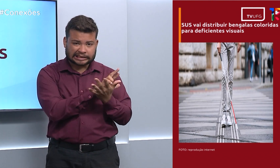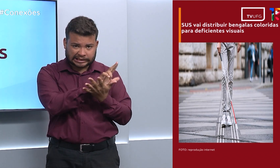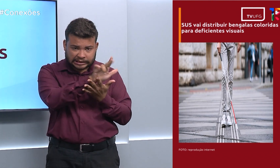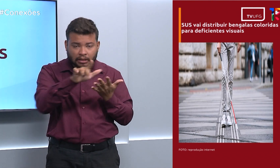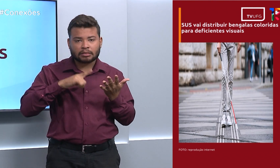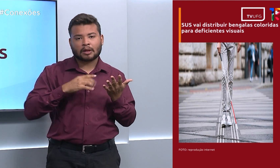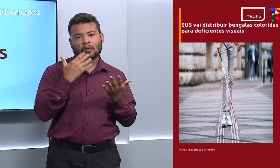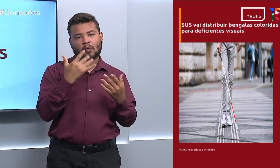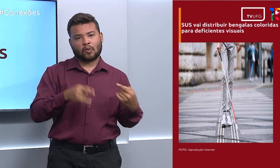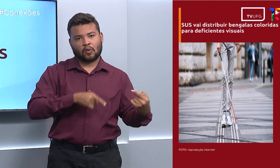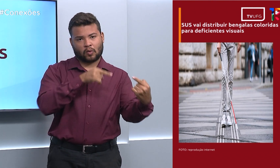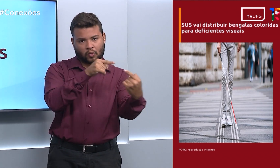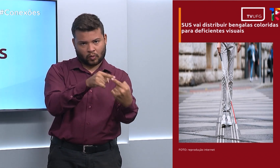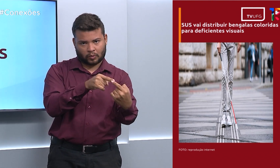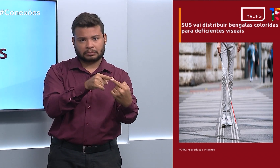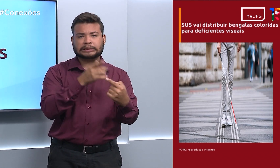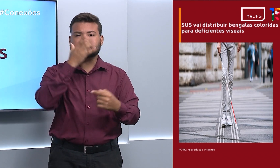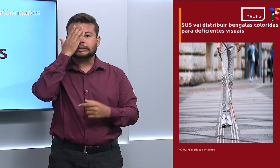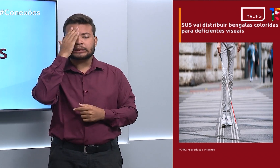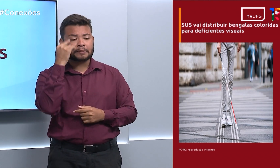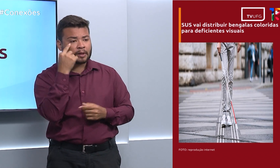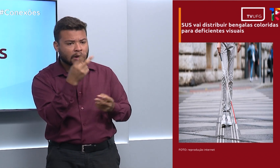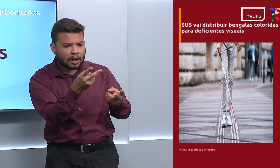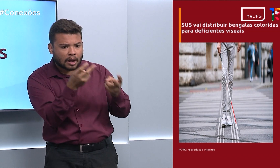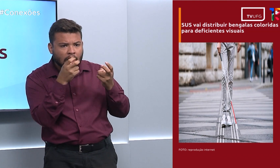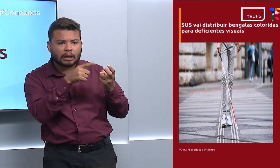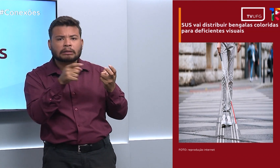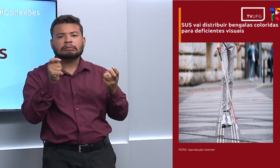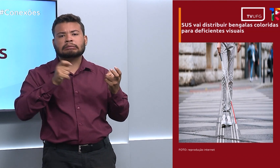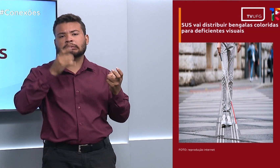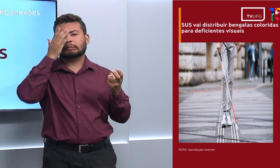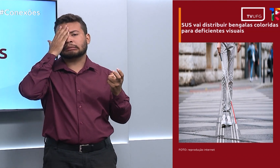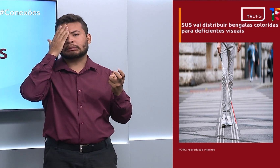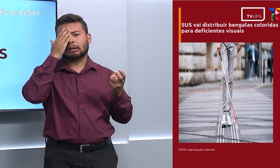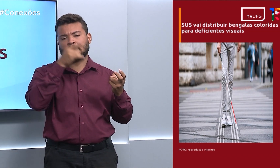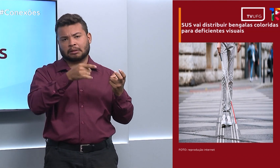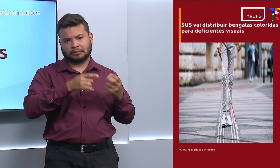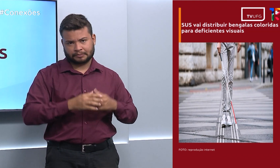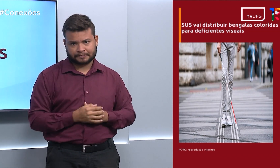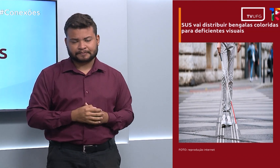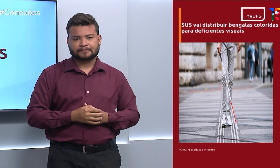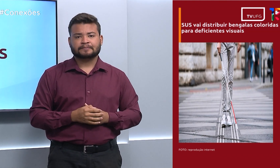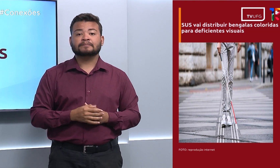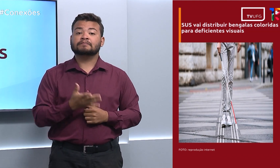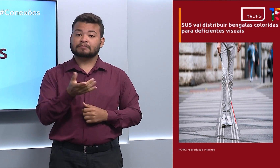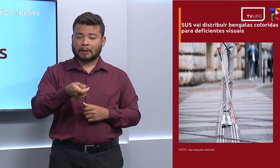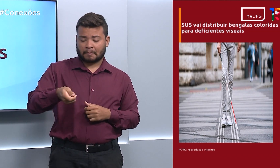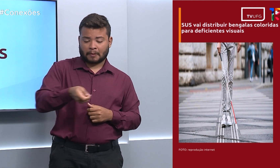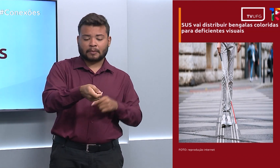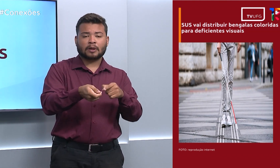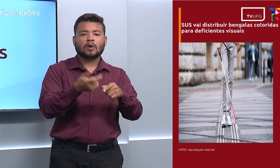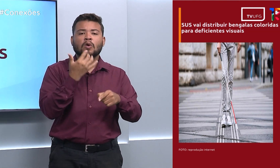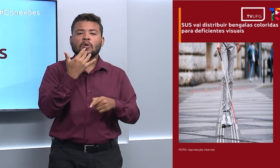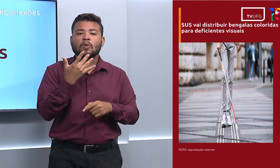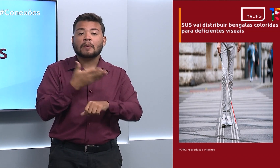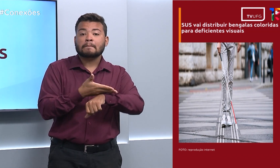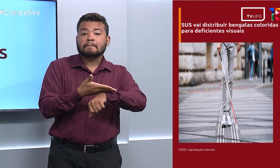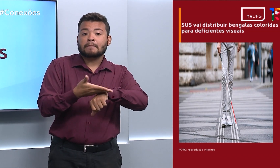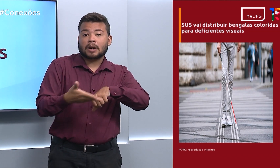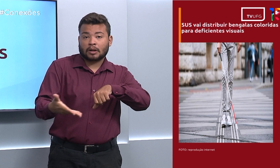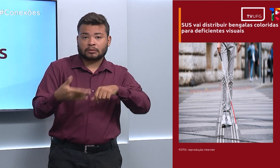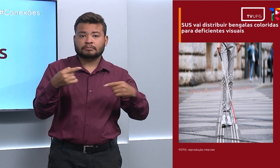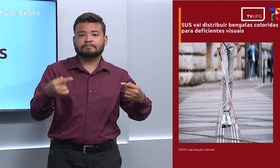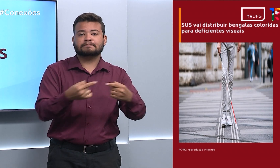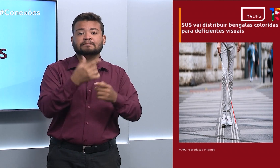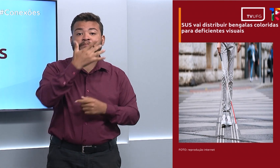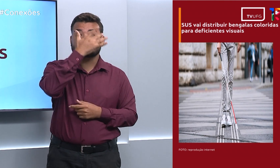diferente, para facilitar a socialização de quem estiver usando. A bengala na cor branca deve ser usada